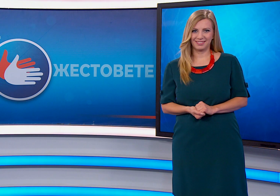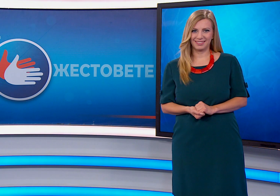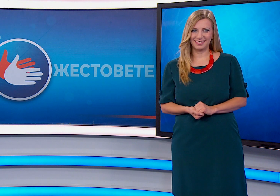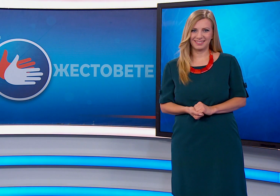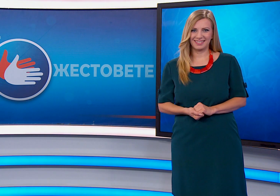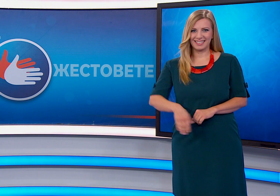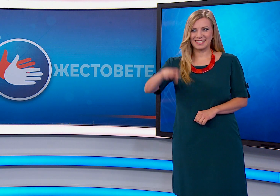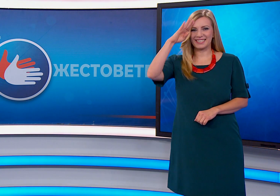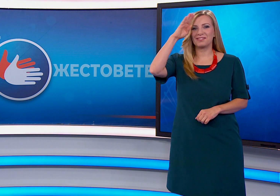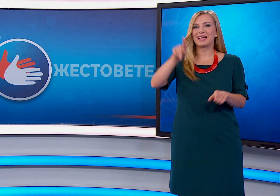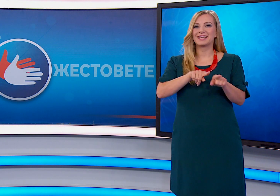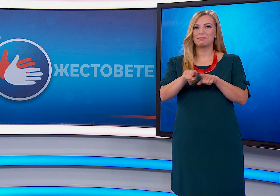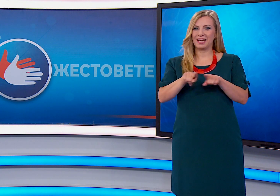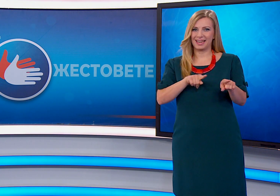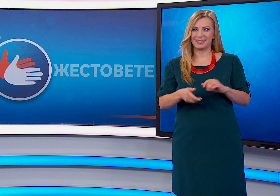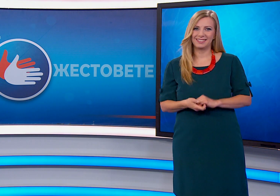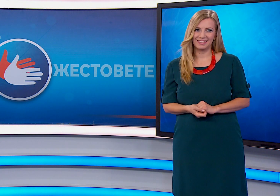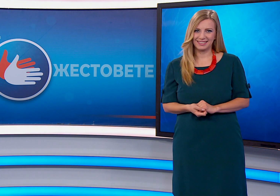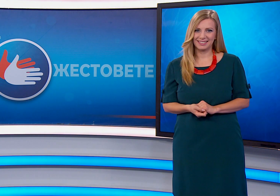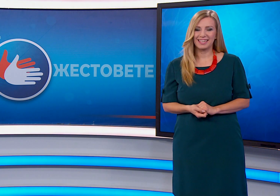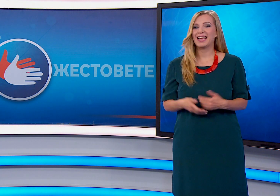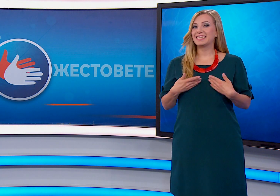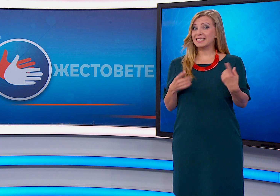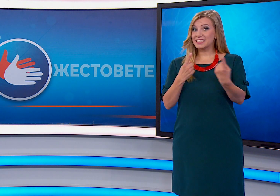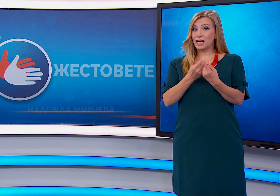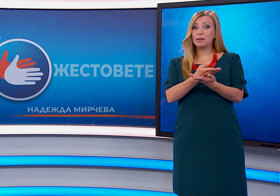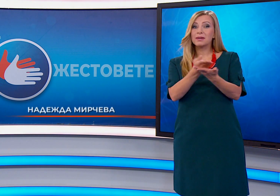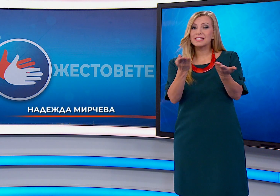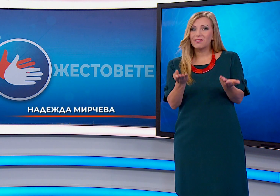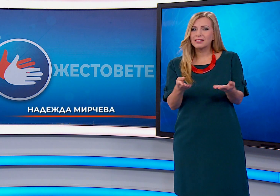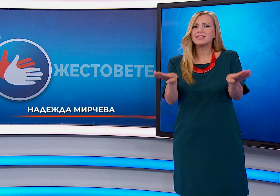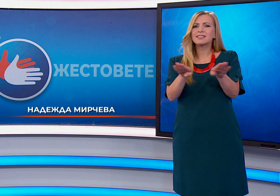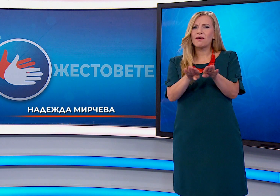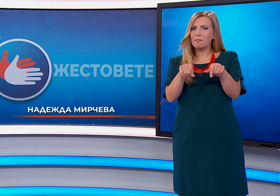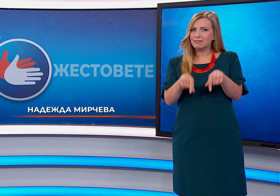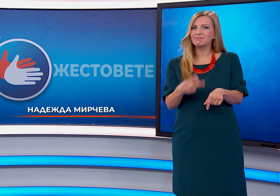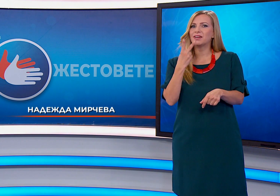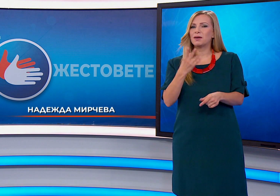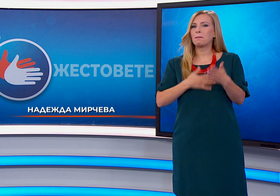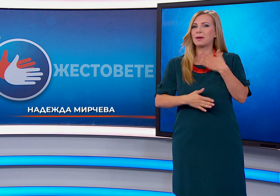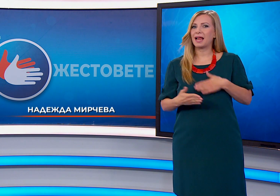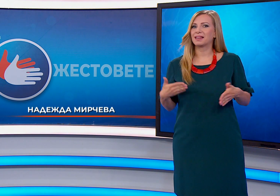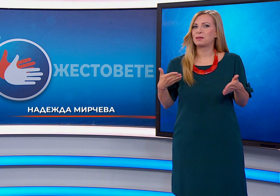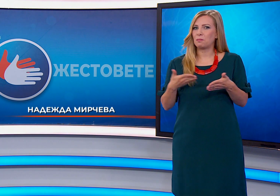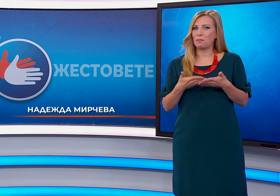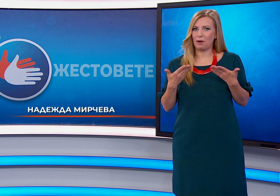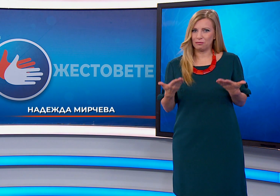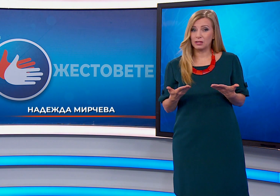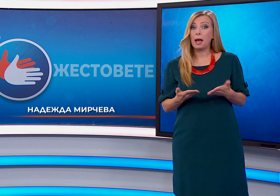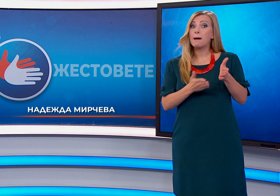Здравейте, приятели! Срещата ни из вас съвпада с два много приятни повода. В периода 19